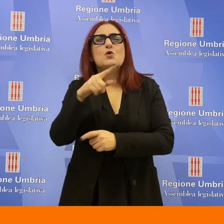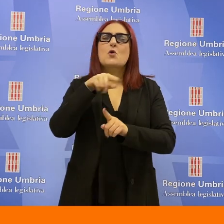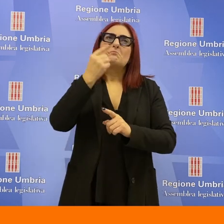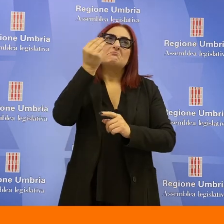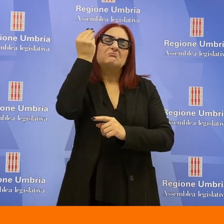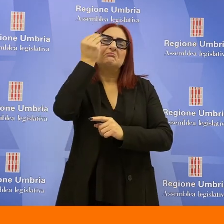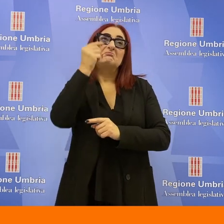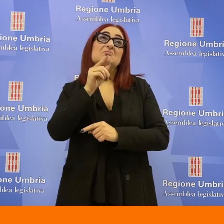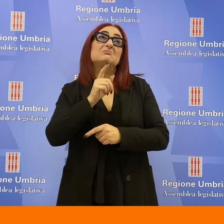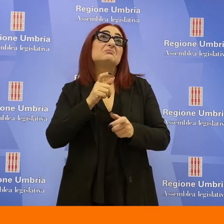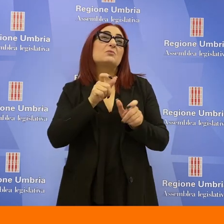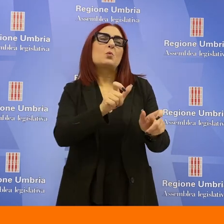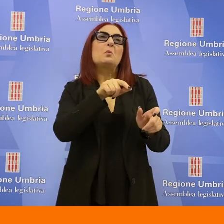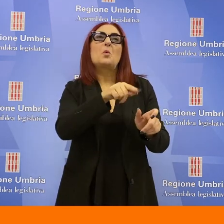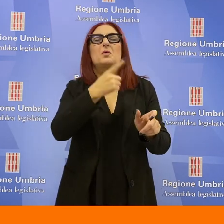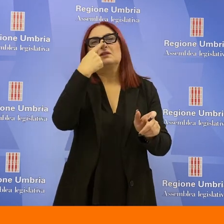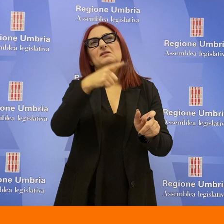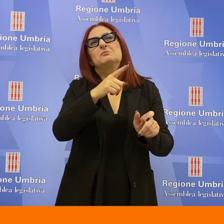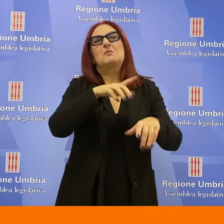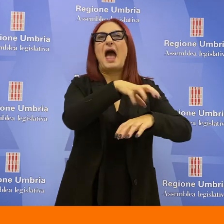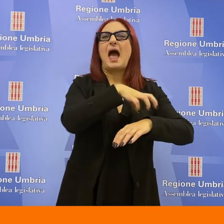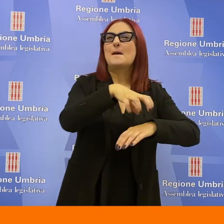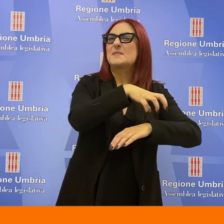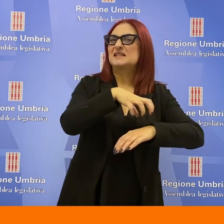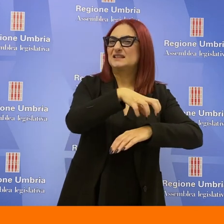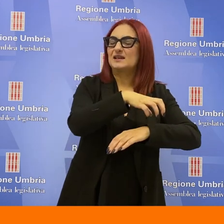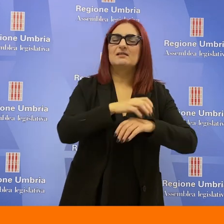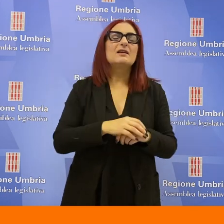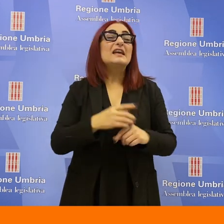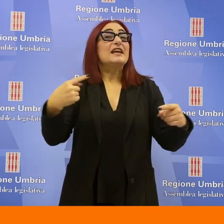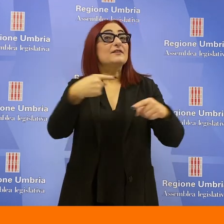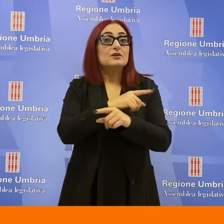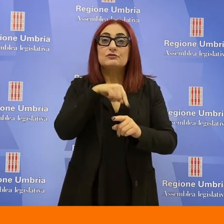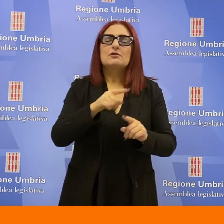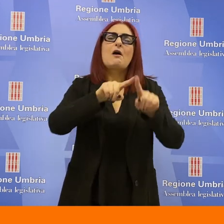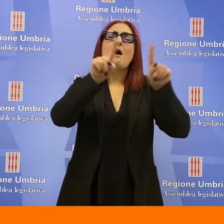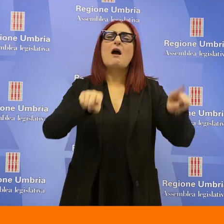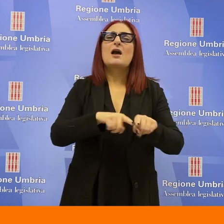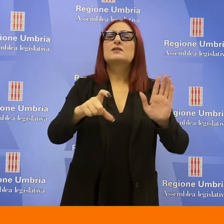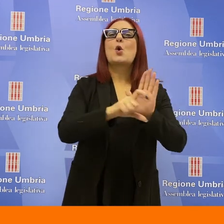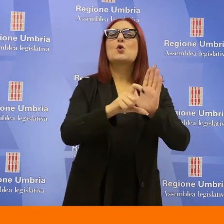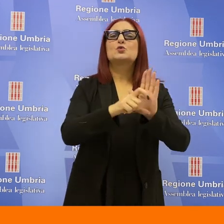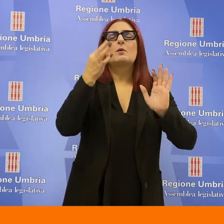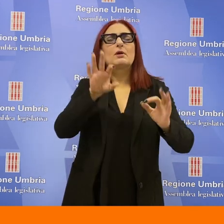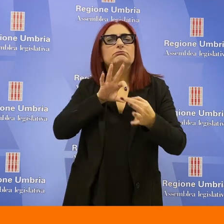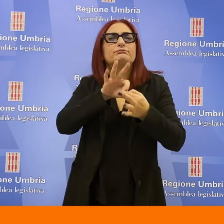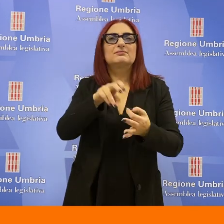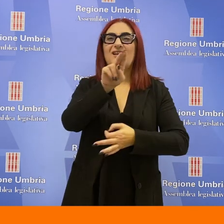perché magari pensano che sia un atto prettamente amministrativo. In realtà è la carta costituzionale della nostra